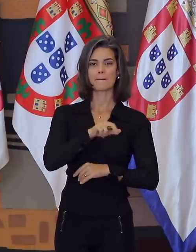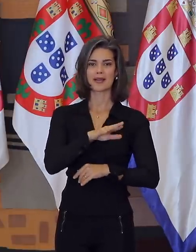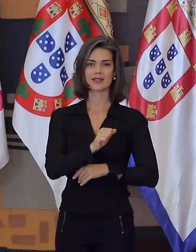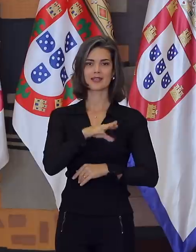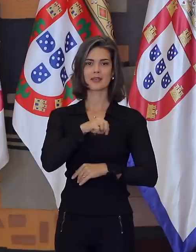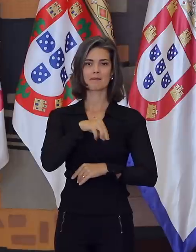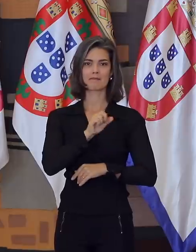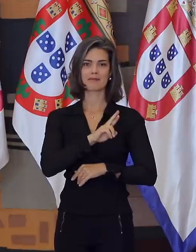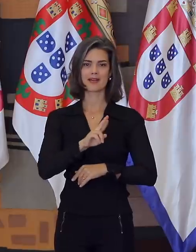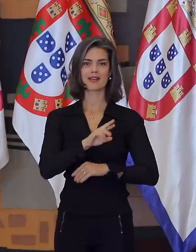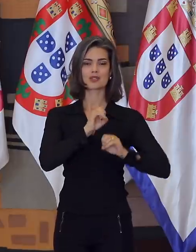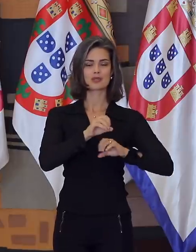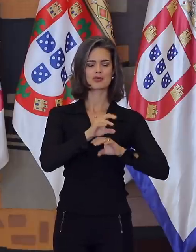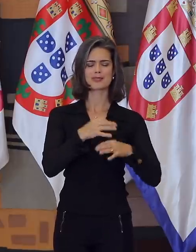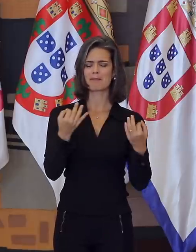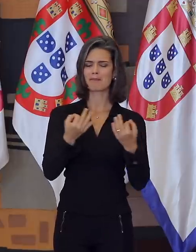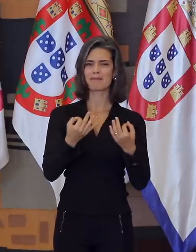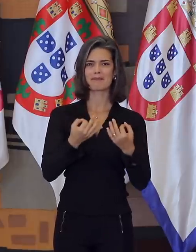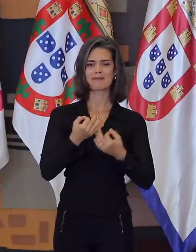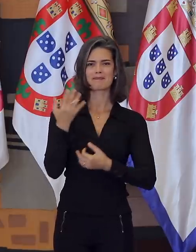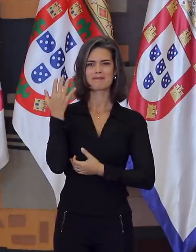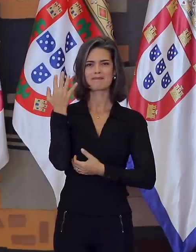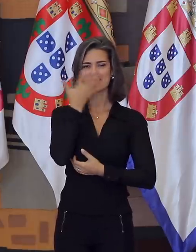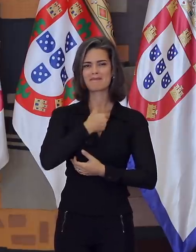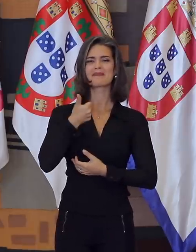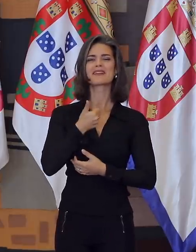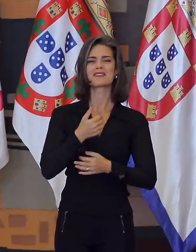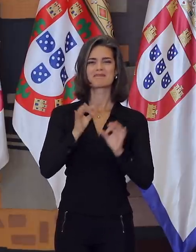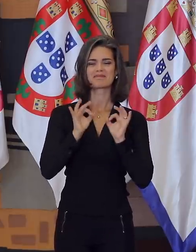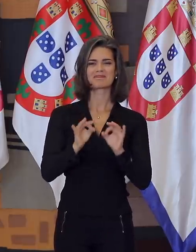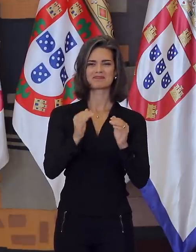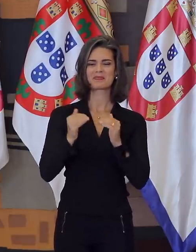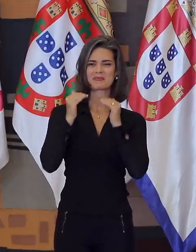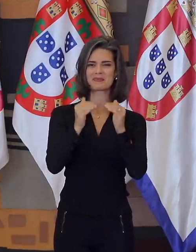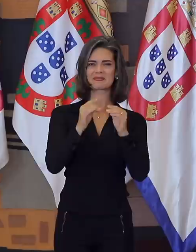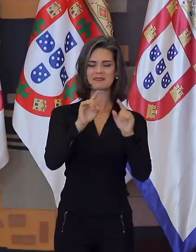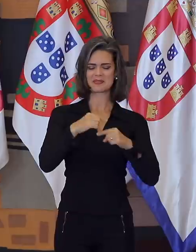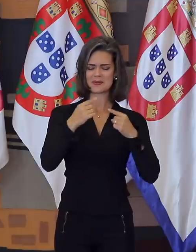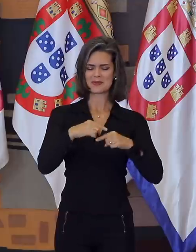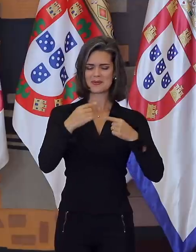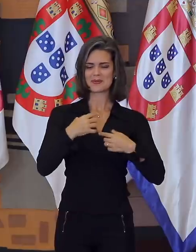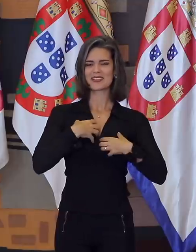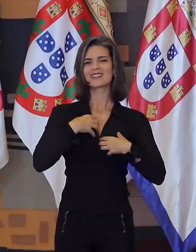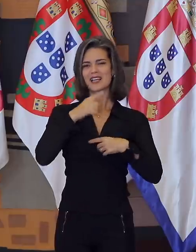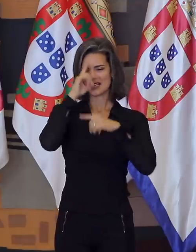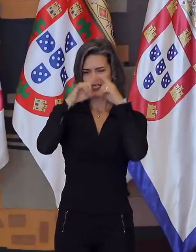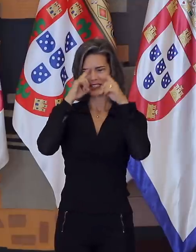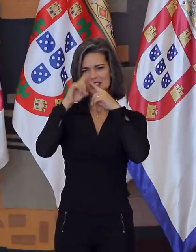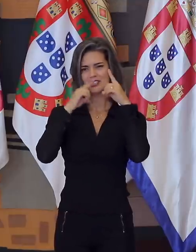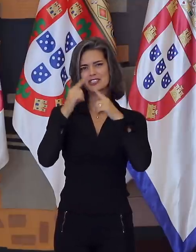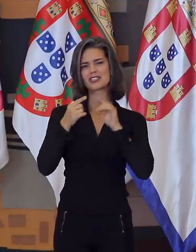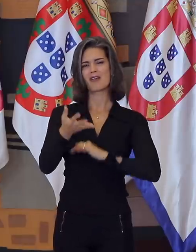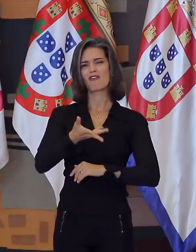suas aulas fantásticas, dignas de Gabriel Garcia Marques, que despertavam a criatividade e a destreza no idioma.